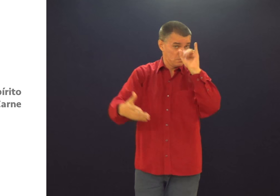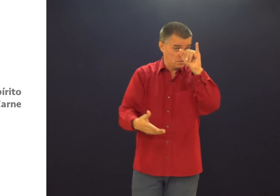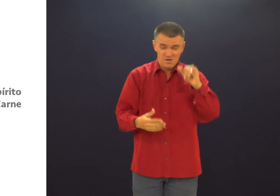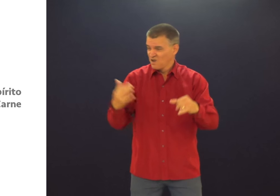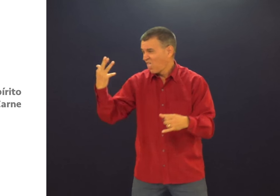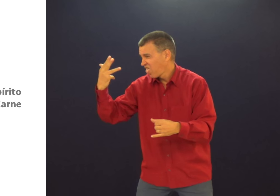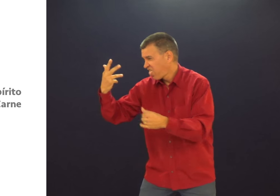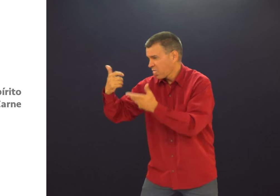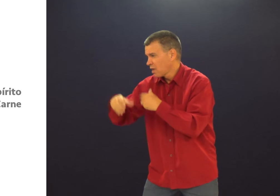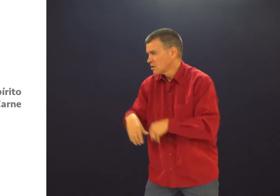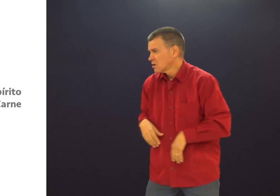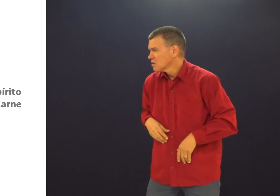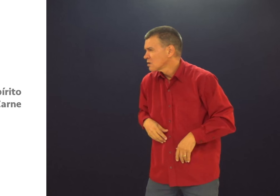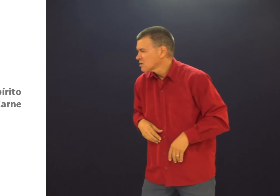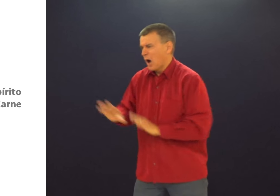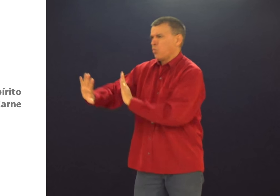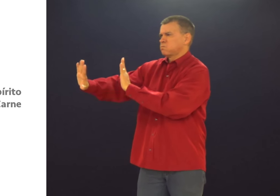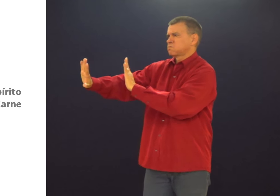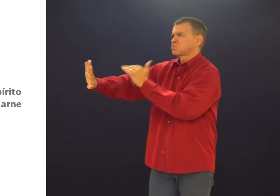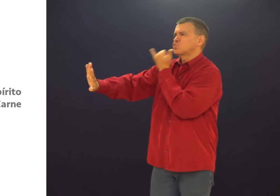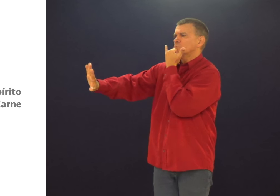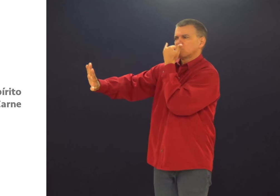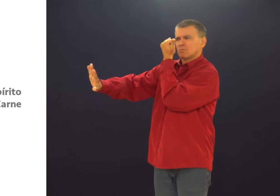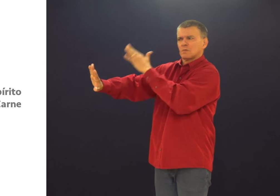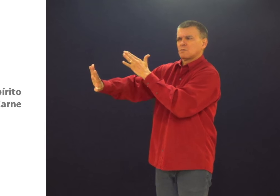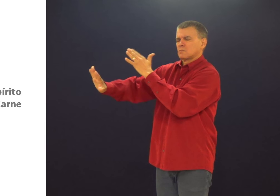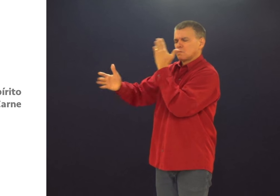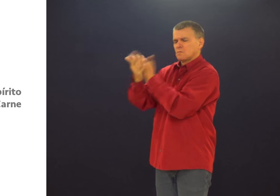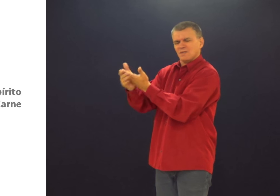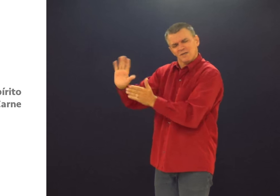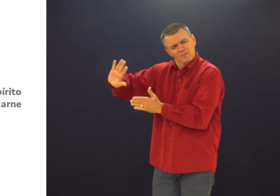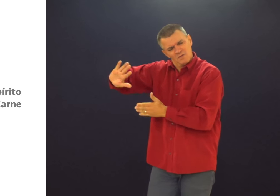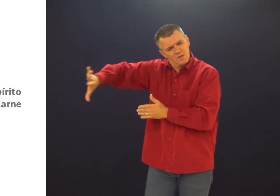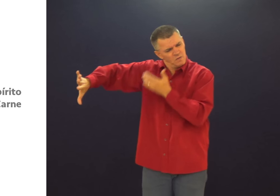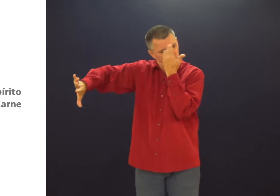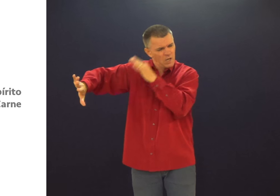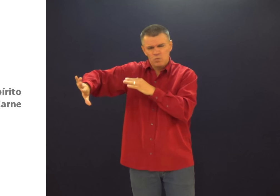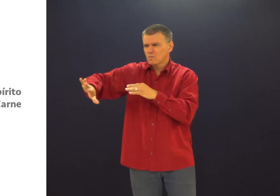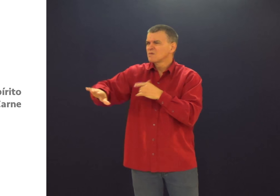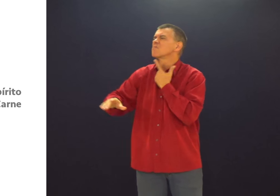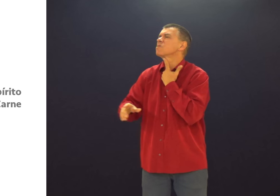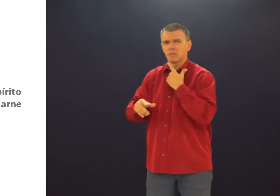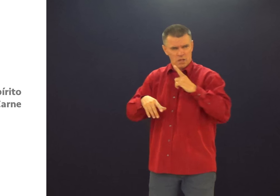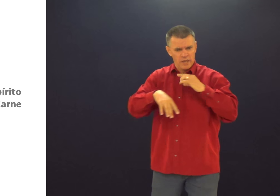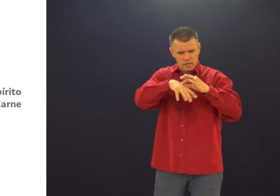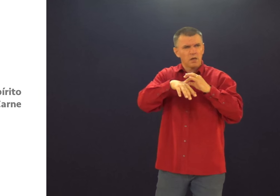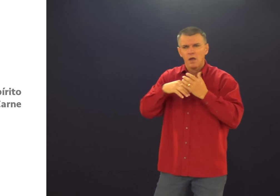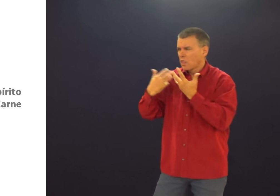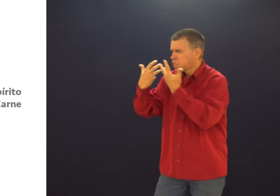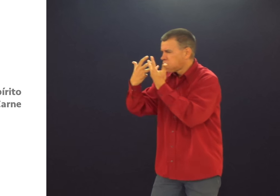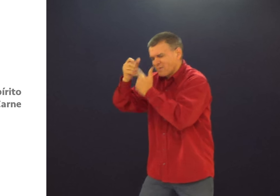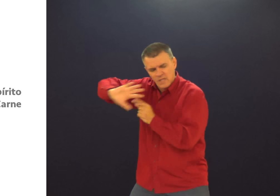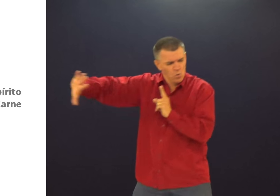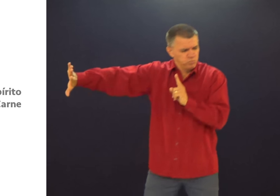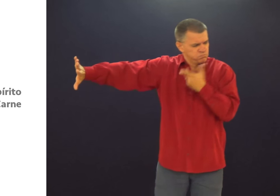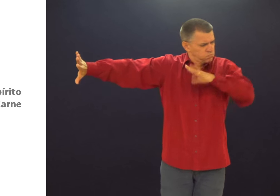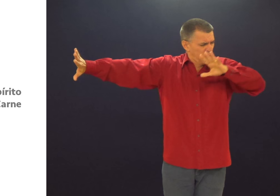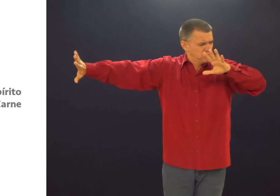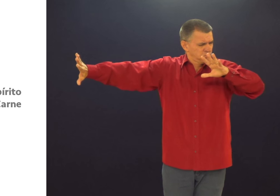E aí tem a luta do espírito contra a carne. Aquilo te atrai, mas não. Você não quer, porque você sabe. Você sabe que o lobo é atrativo,